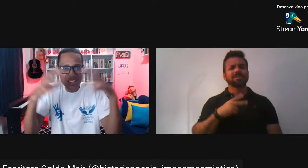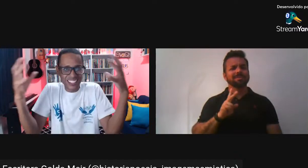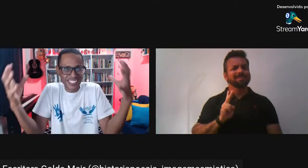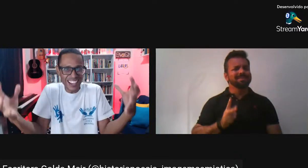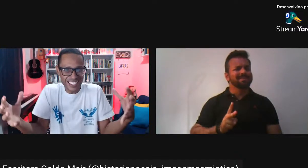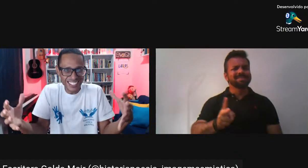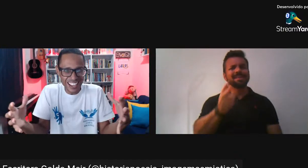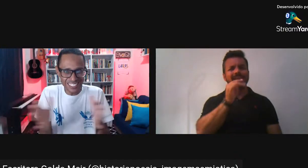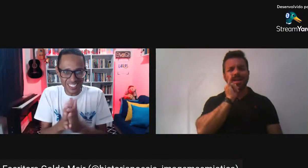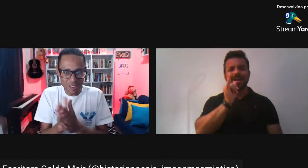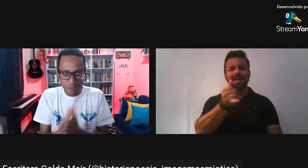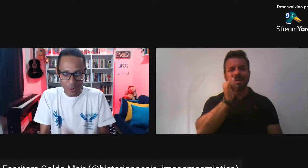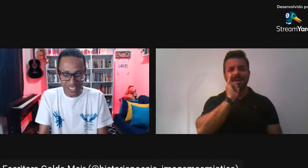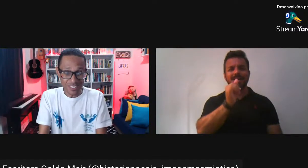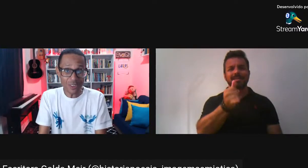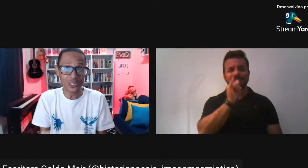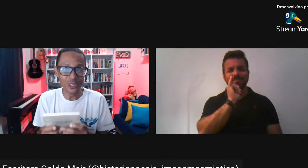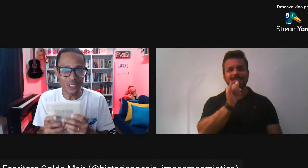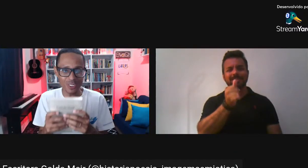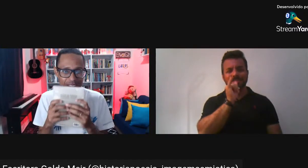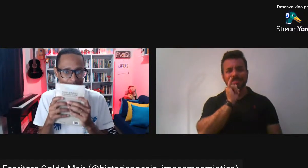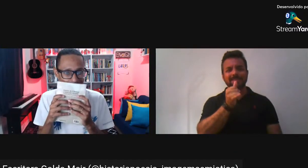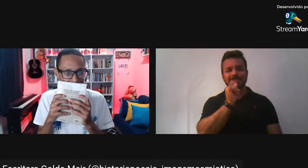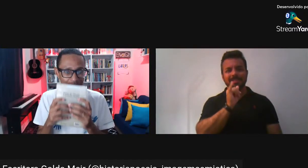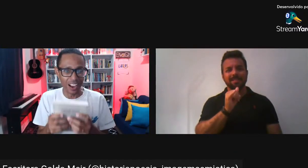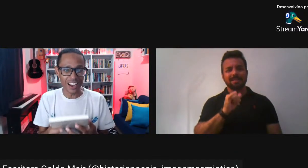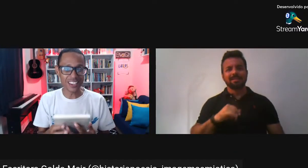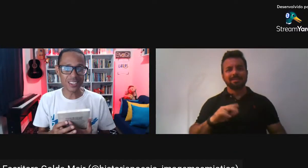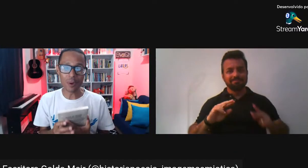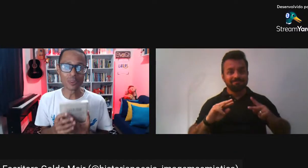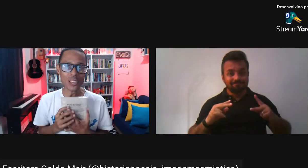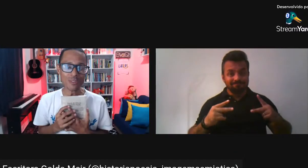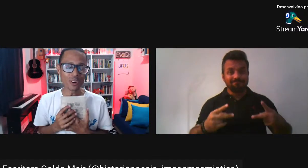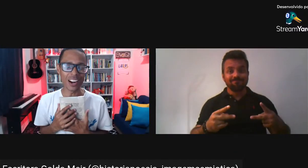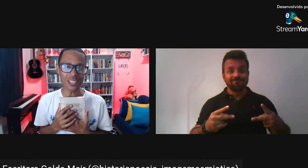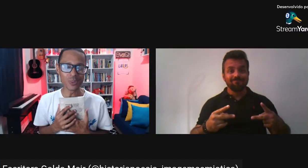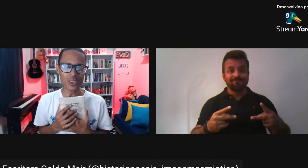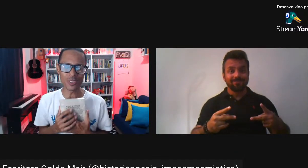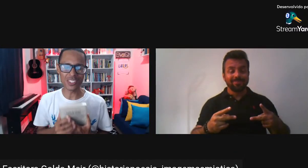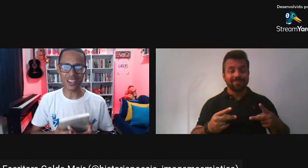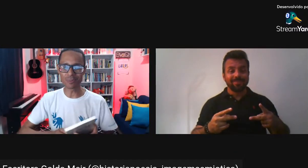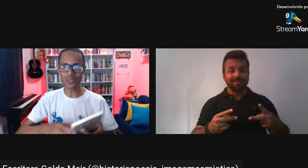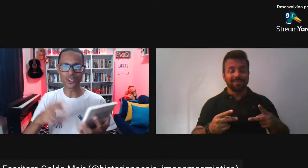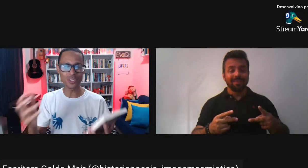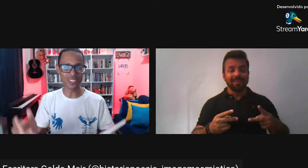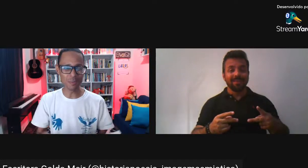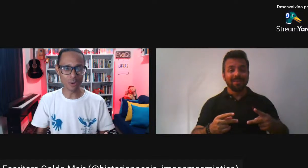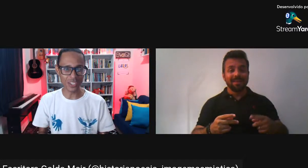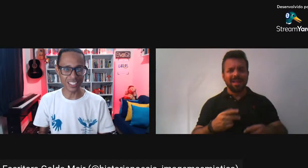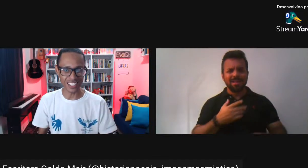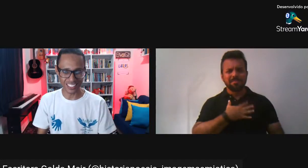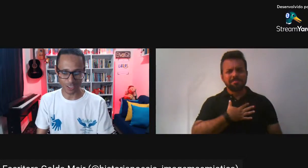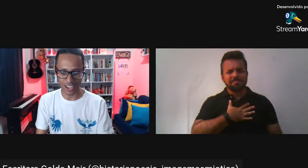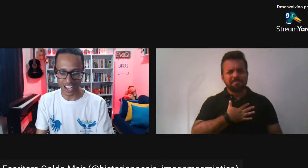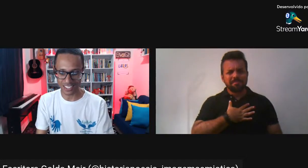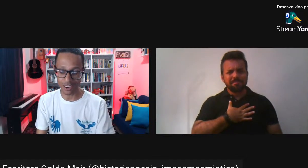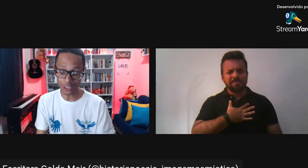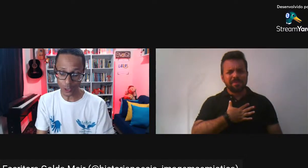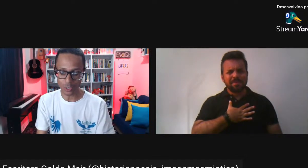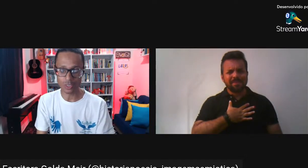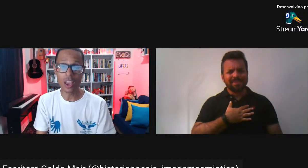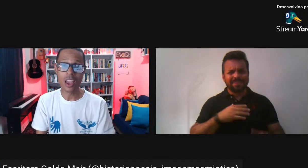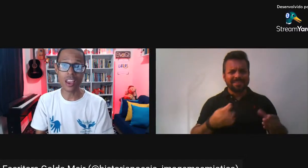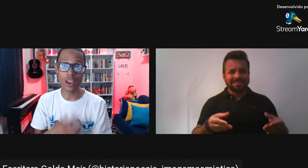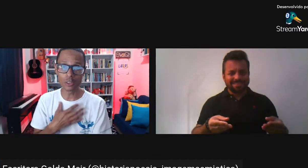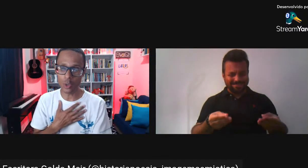Muita gente Porque não é gostoso Você Ah, recebeu um livro Gratuito Você não precisou Desembolsar nada Na sua casa É